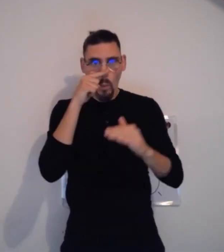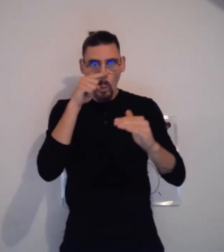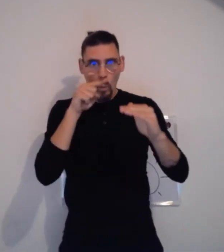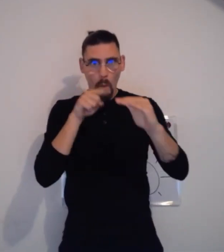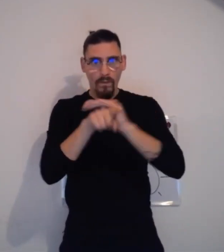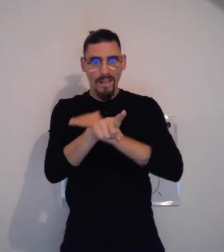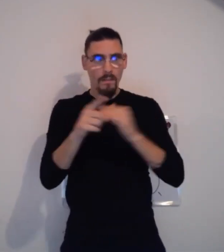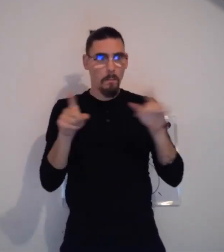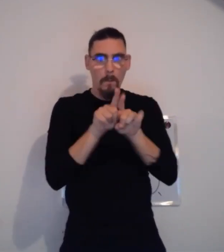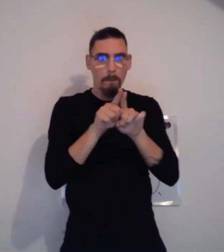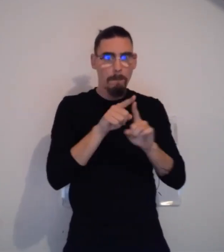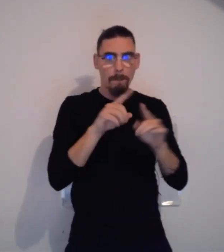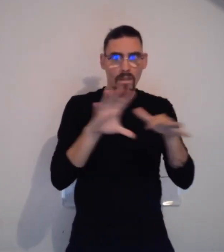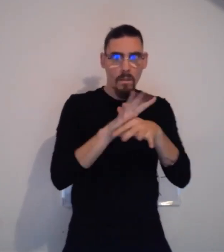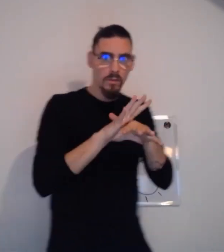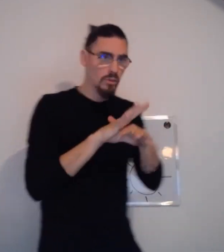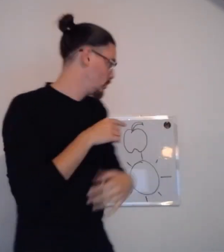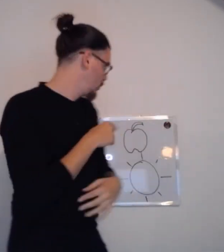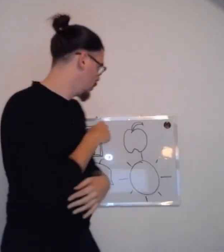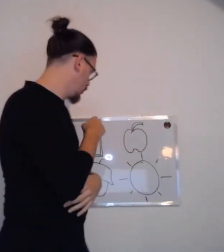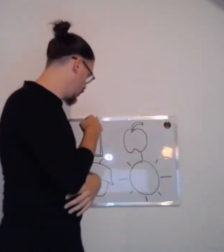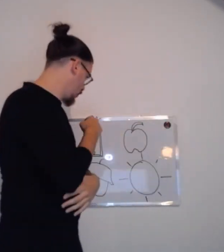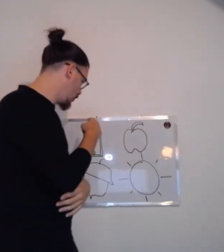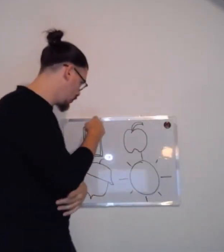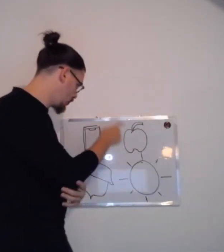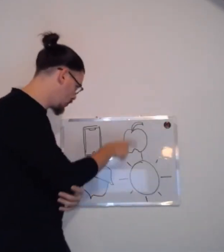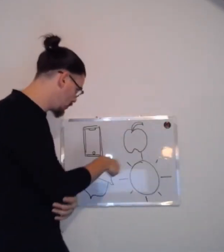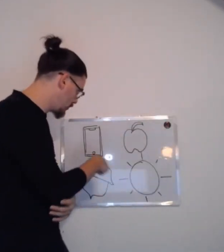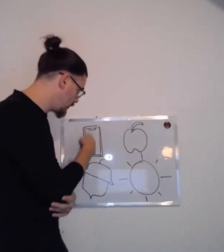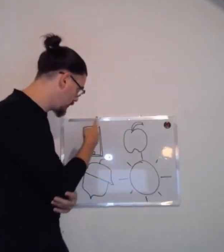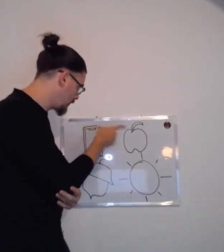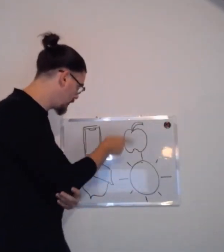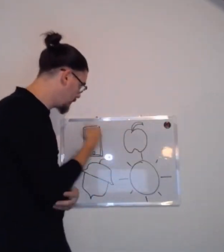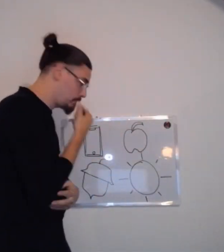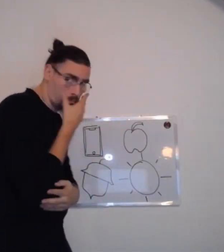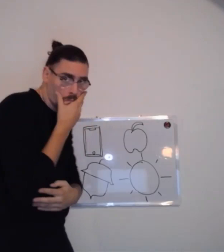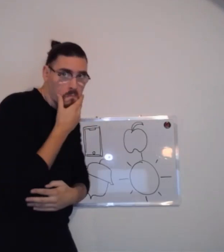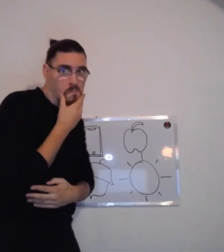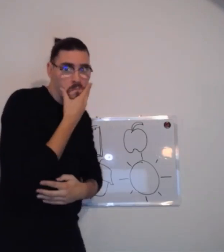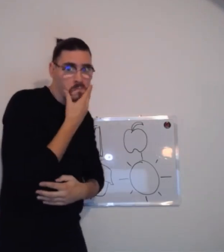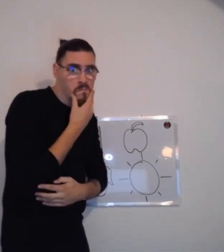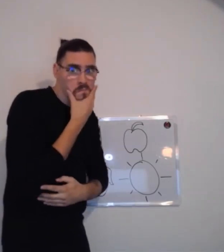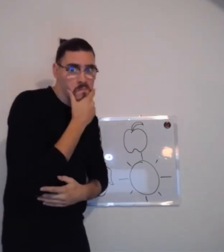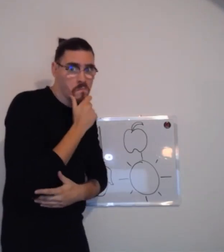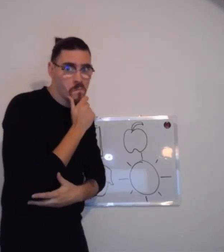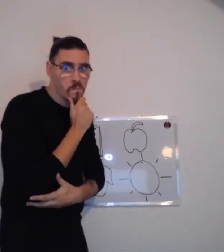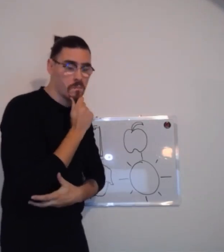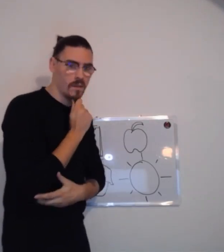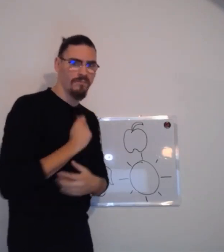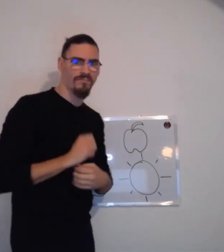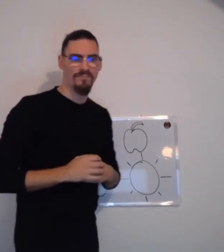un signe. C'est à vous de deviner quelle est l'image qui peut correspondre au signe que je vais vous donner.